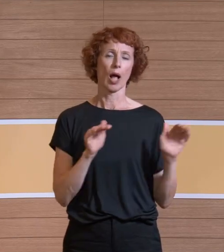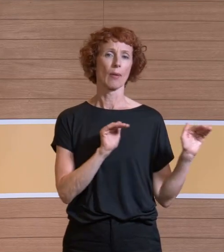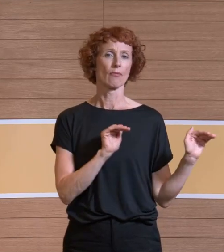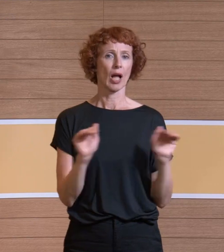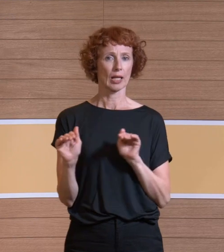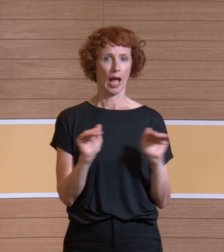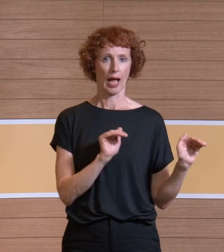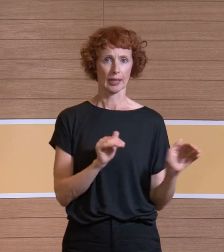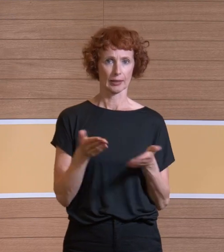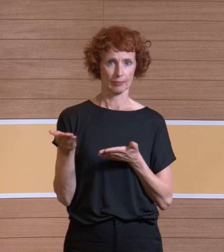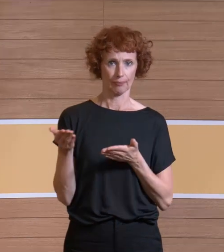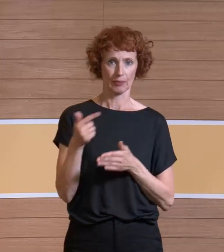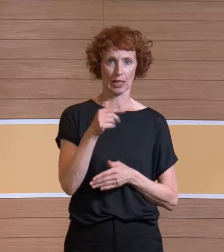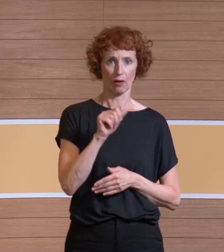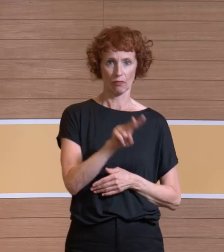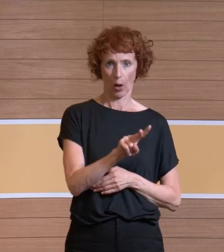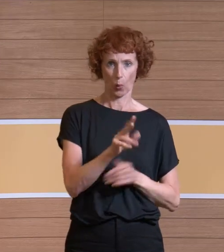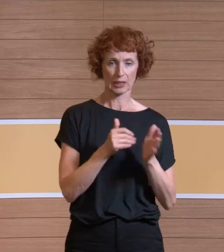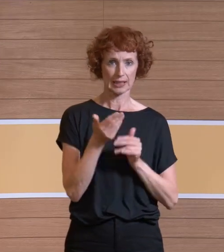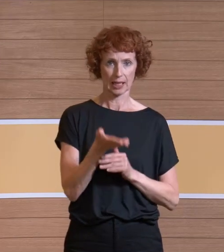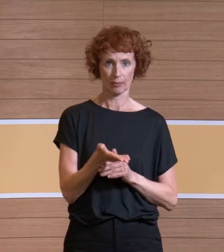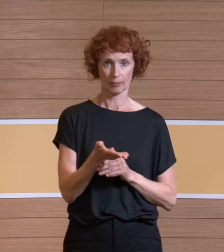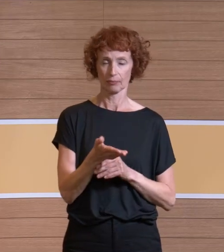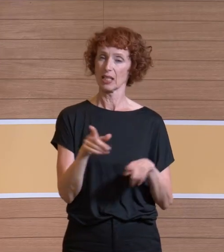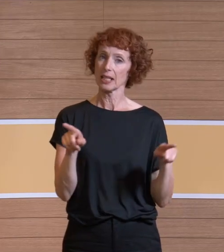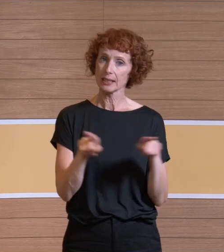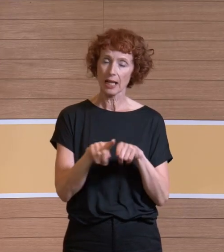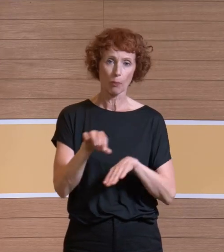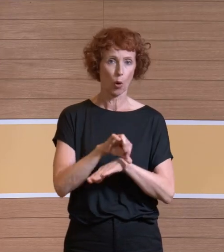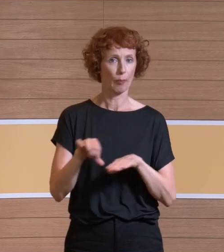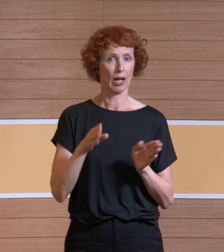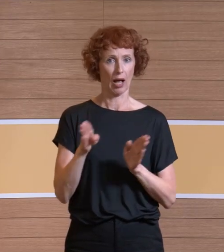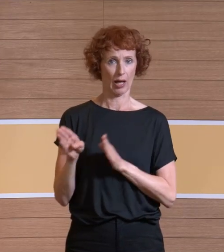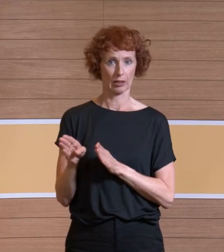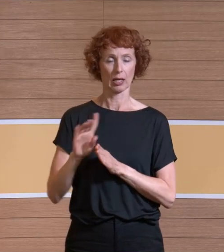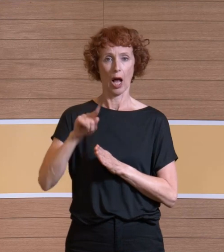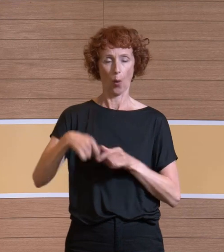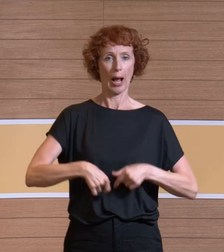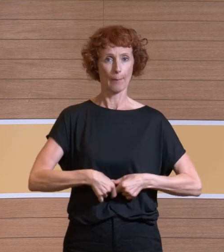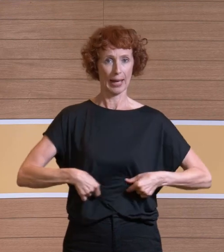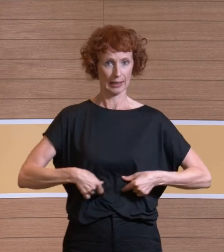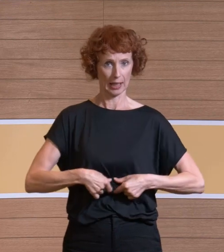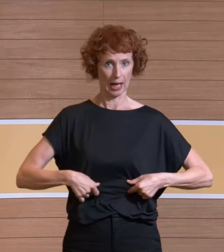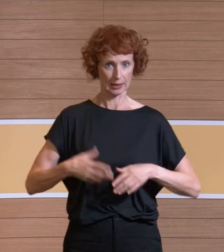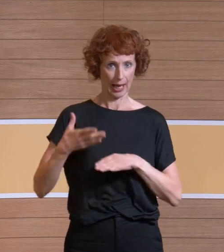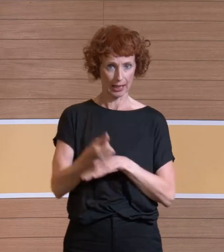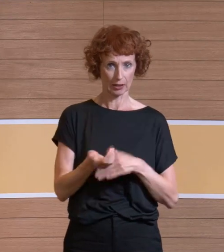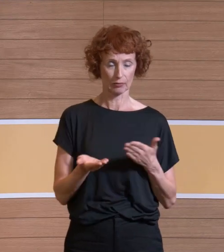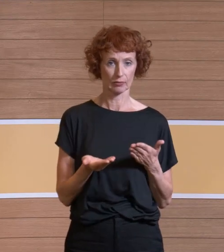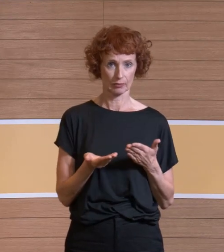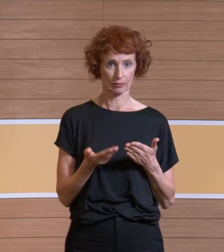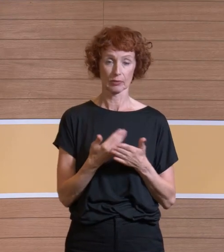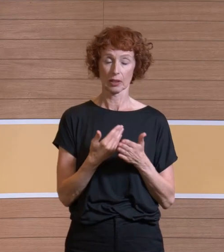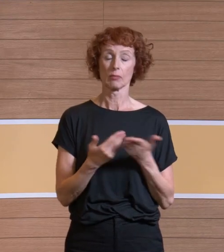ein THV-System, gleiche OP-Art, also auch ein Pankreaseingriff. Da gibt es sogar noch